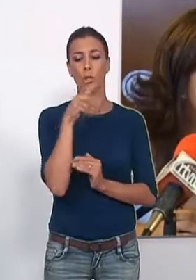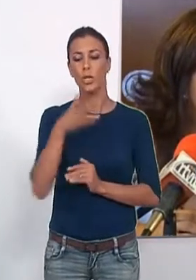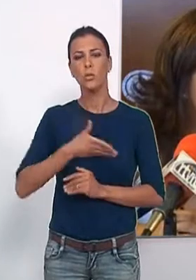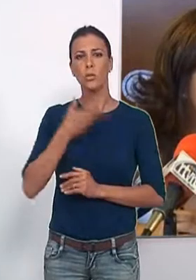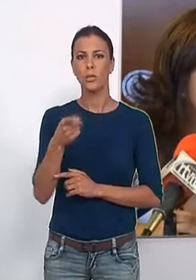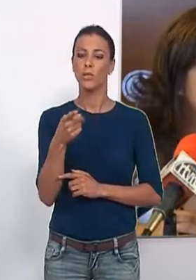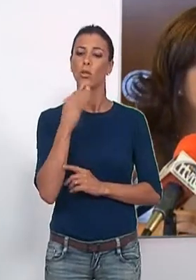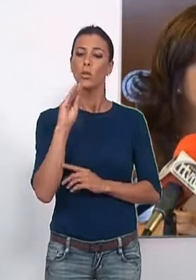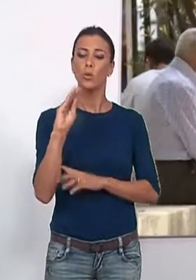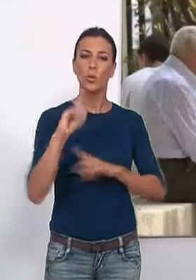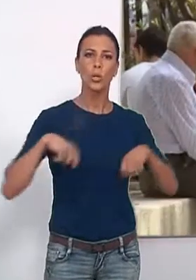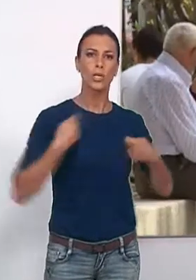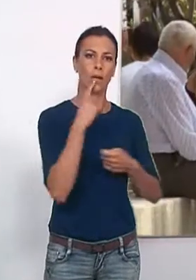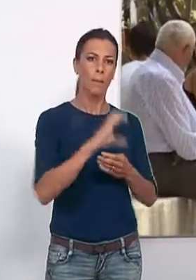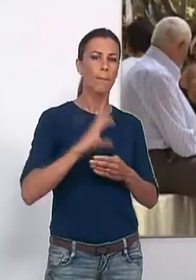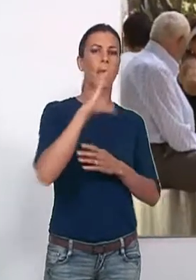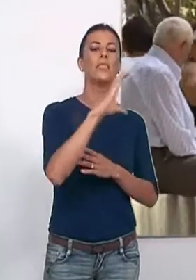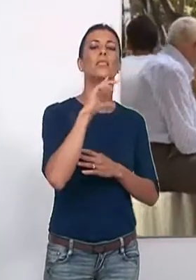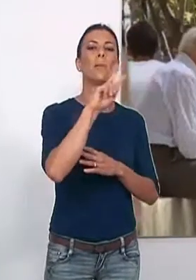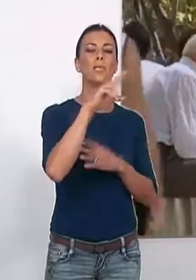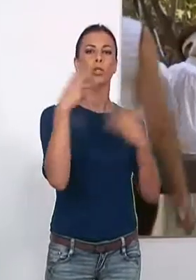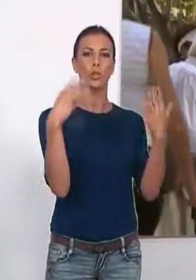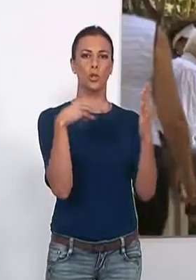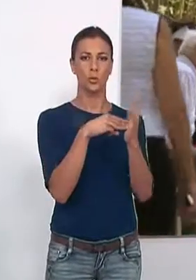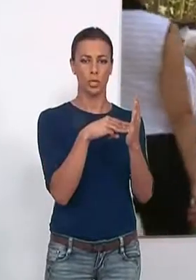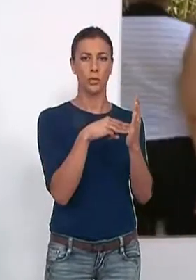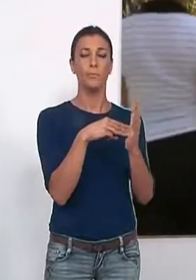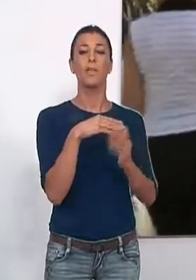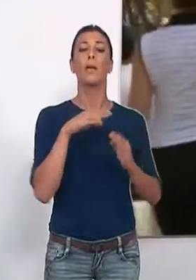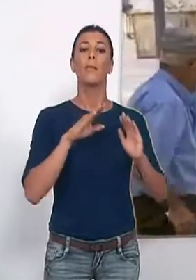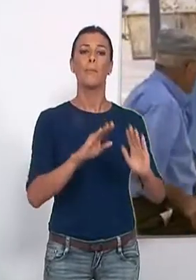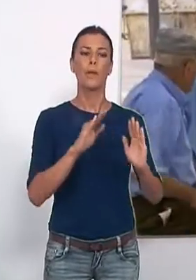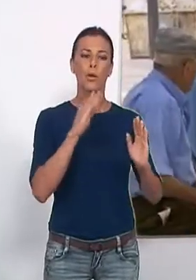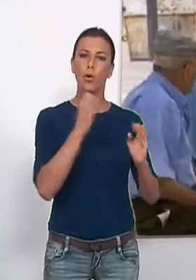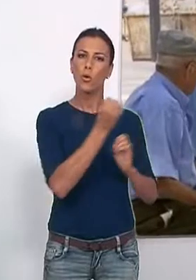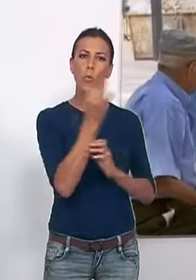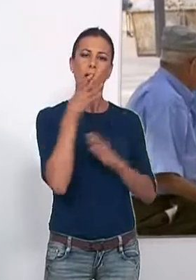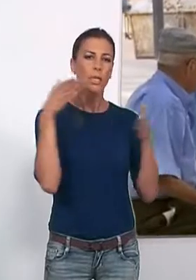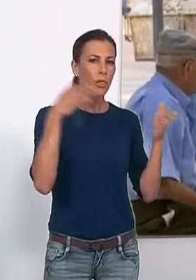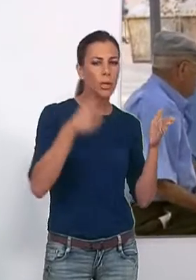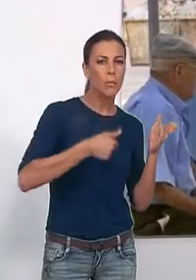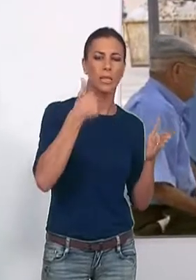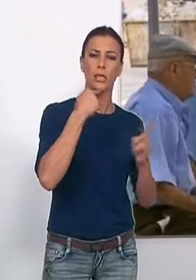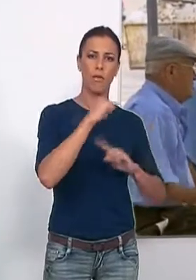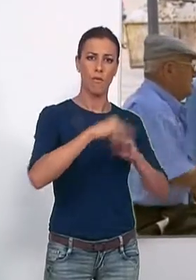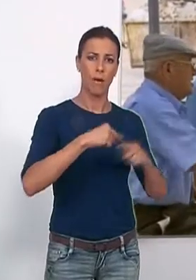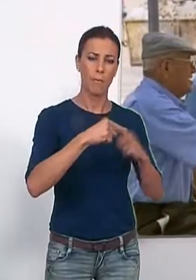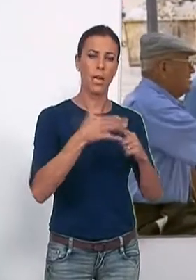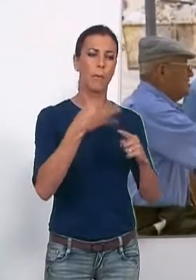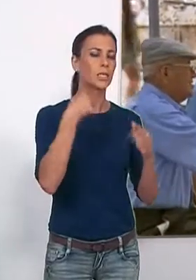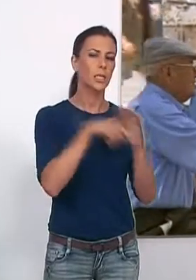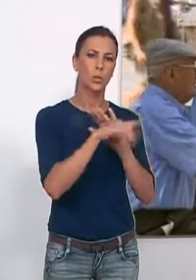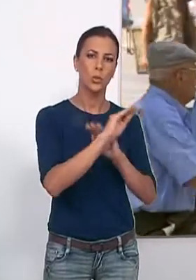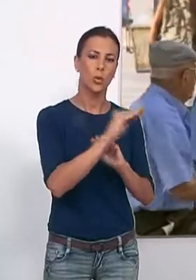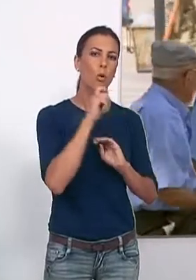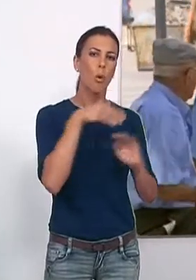el Ayuntamiento ha incrementado el suyo en 28.000. El mayor número de atenciones ha sido a familias a las que se le